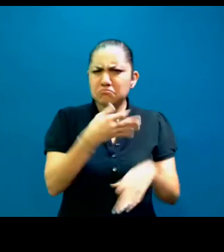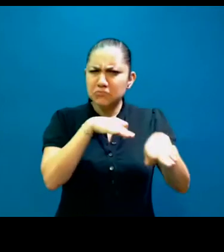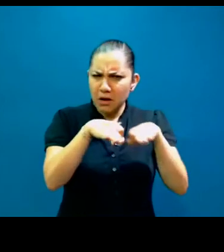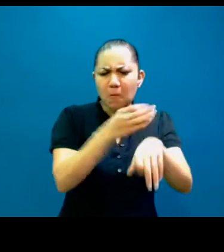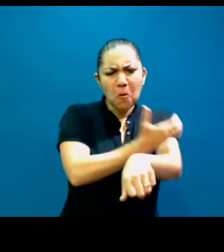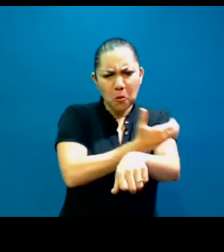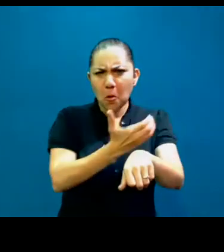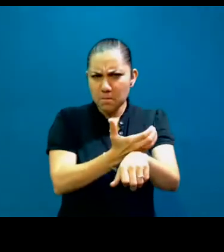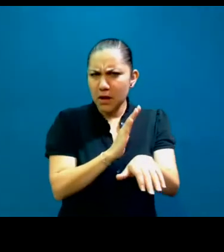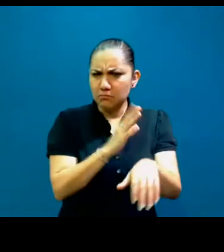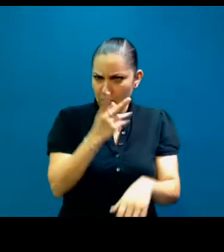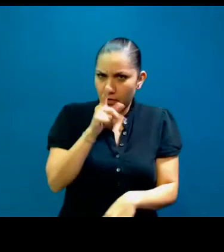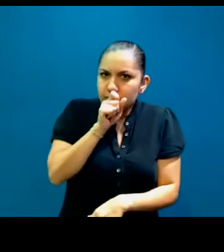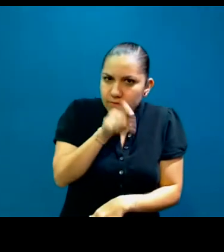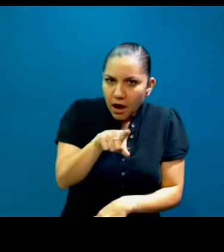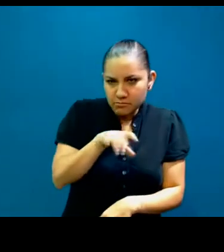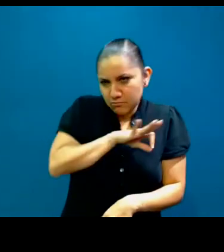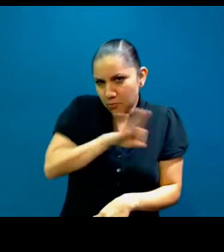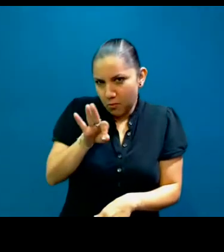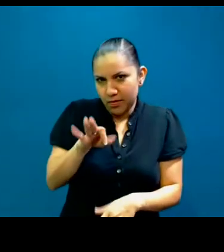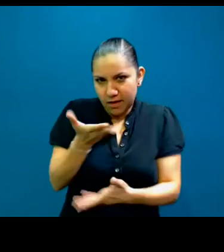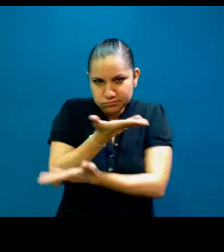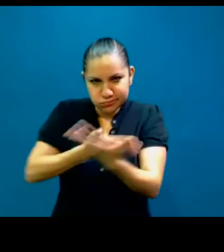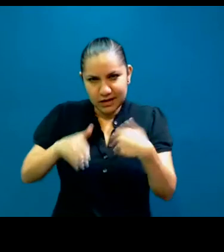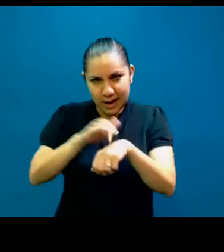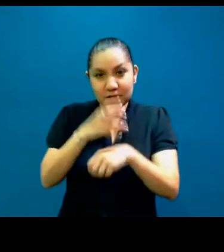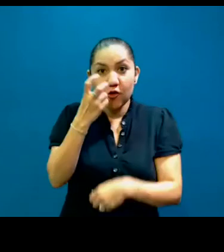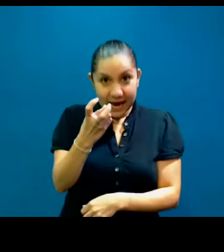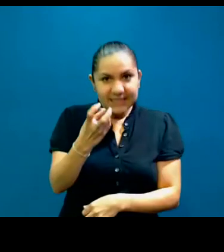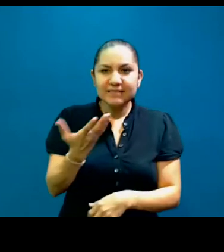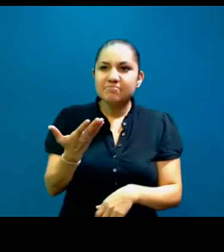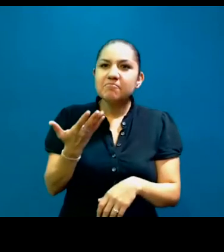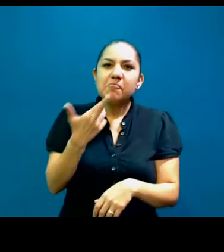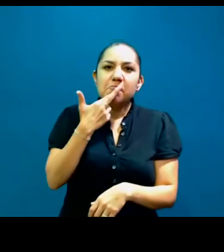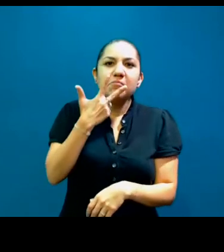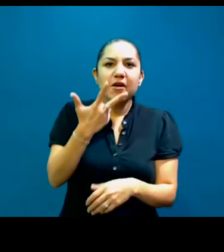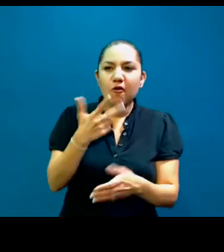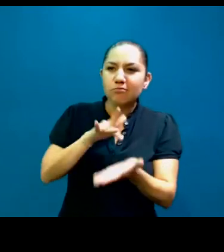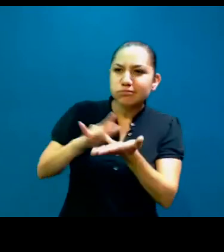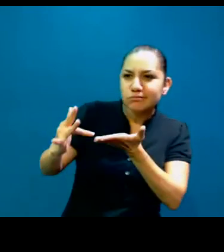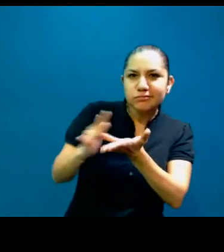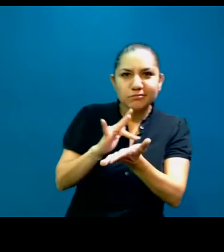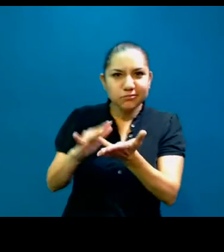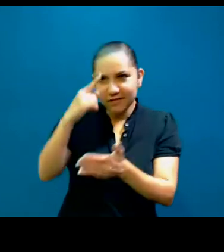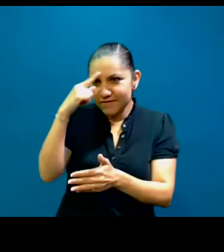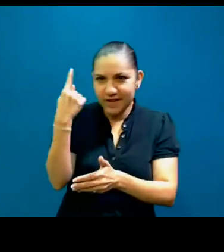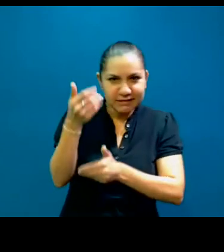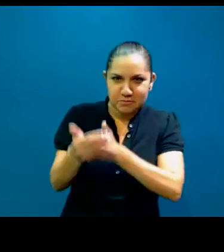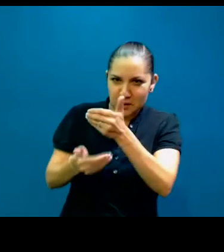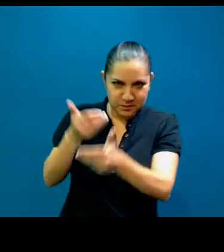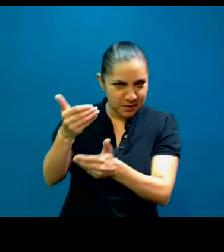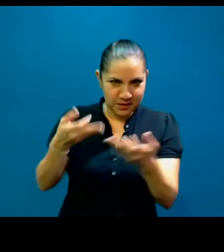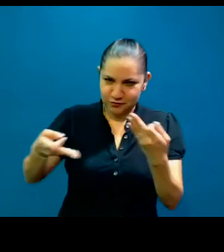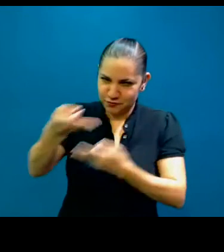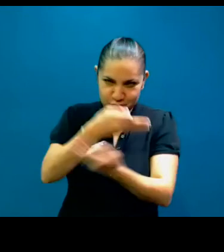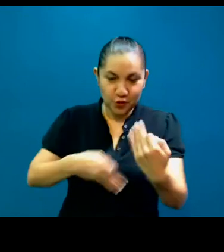amigos, ¿se vale? Y, este, eso hace que sea más fácil la labor de cooperar entre todos. Entonces, a todos, muchas gracias. Vamos a,